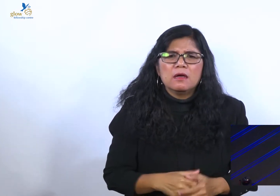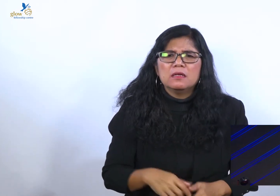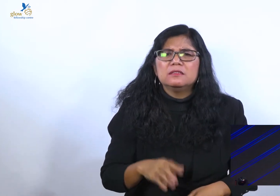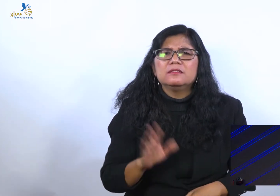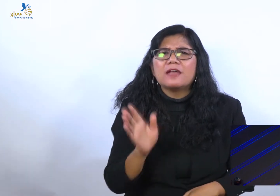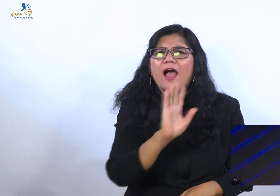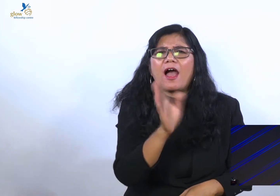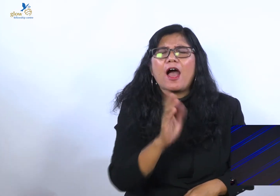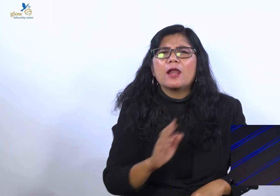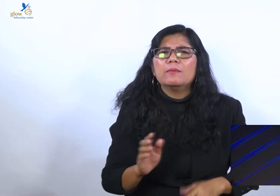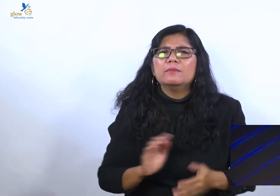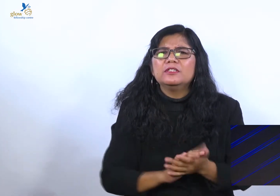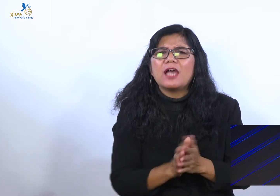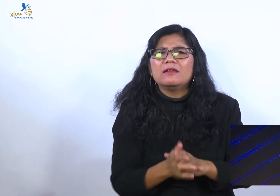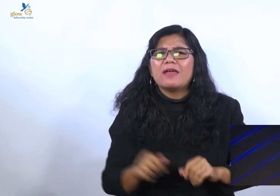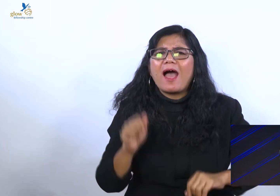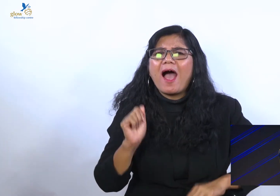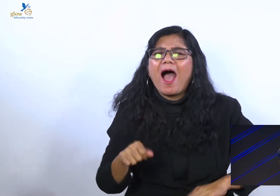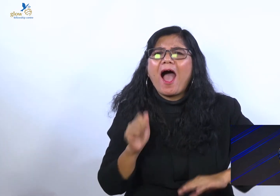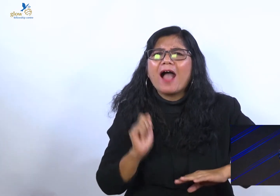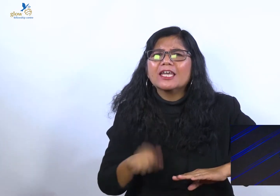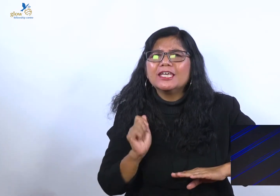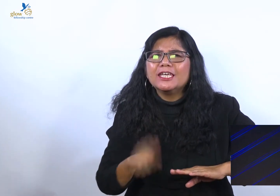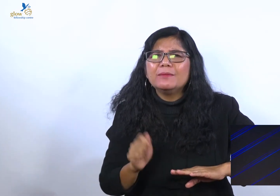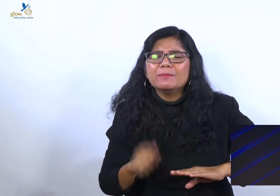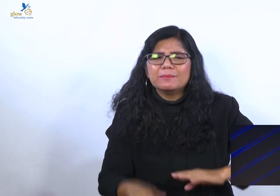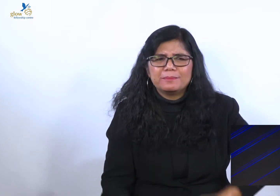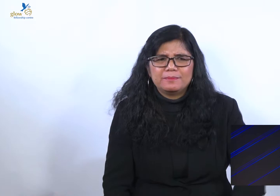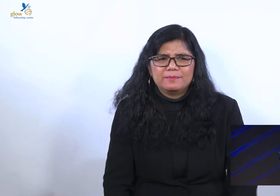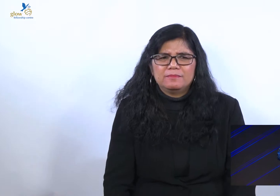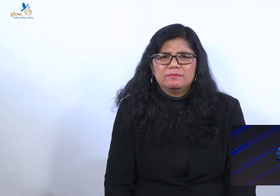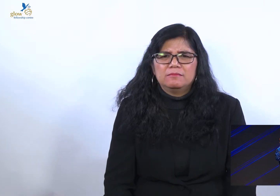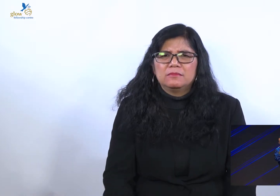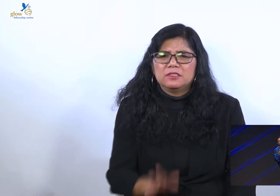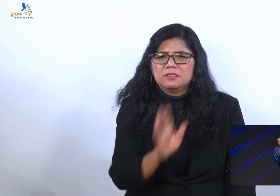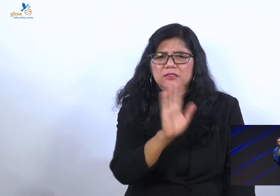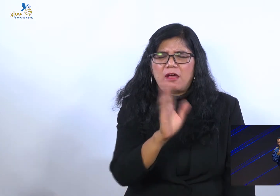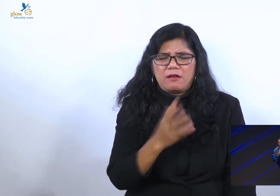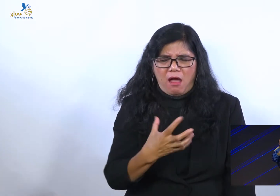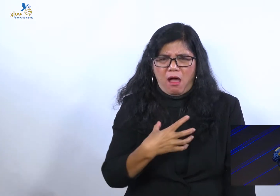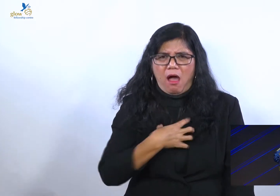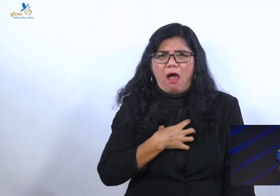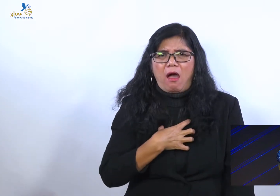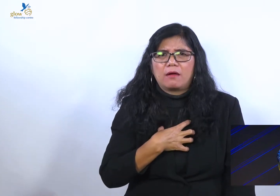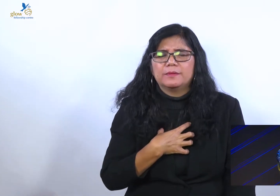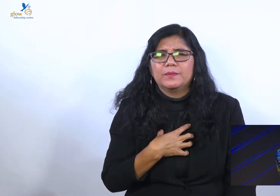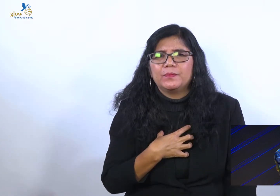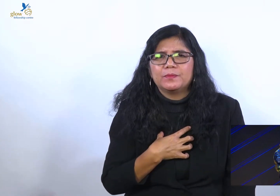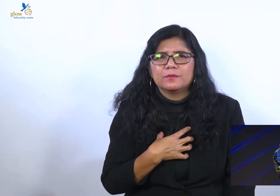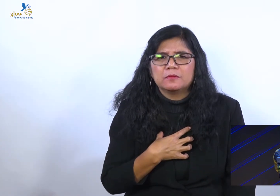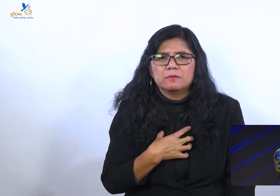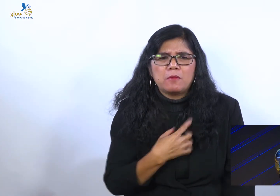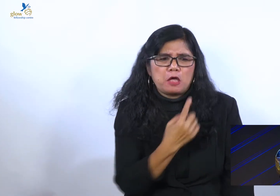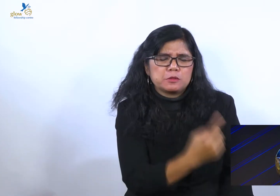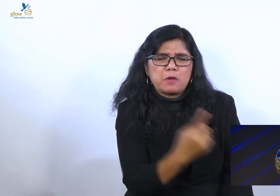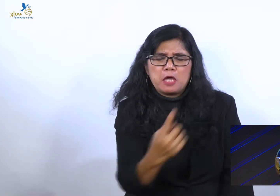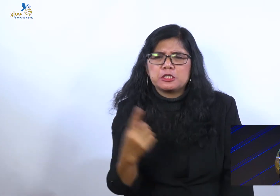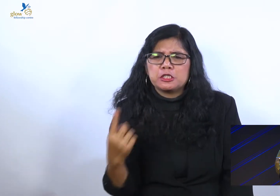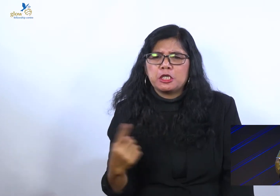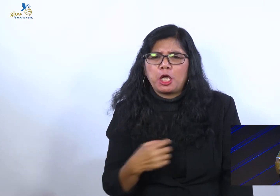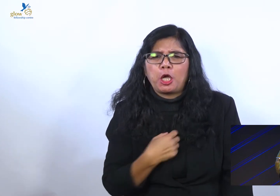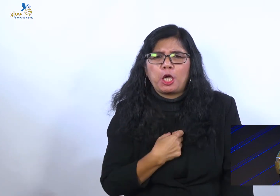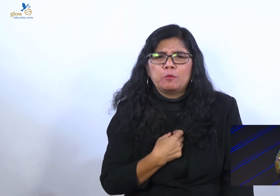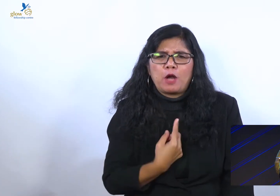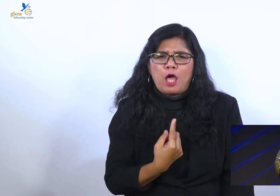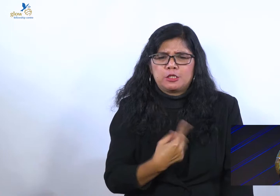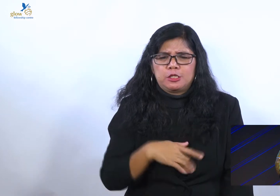biasa? Siapa yang kasih palu sama saudara? Siapa yang kasih hak sama saudara? Iya kan? Masing-masing merasa dirinya apologet. Wah,